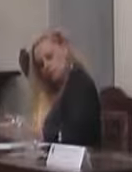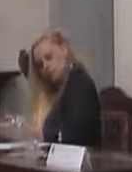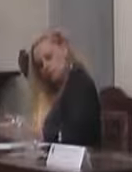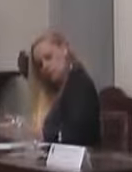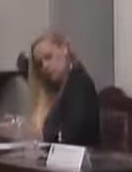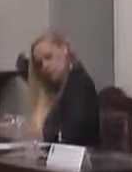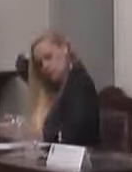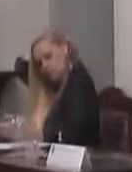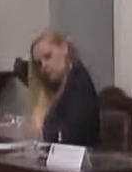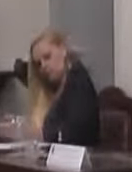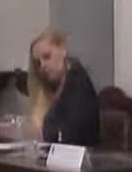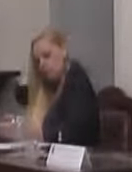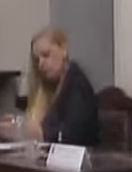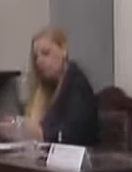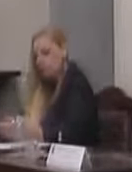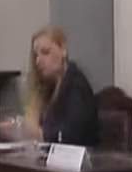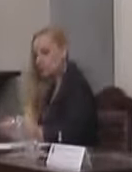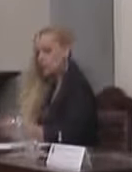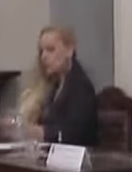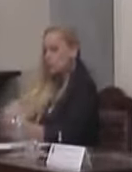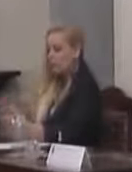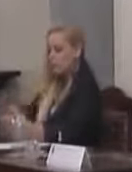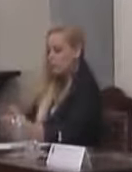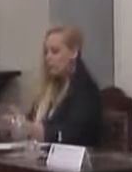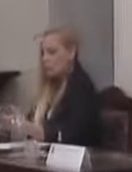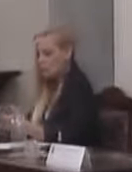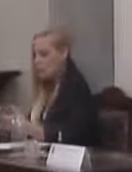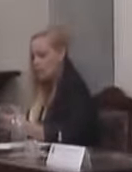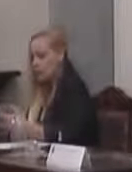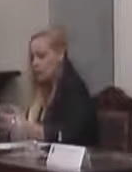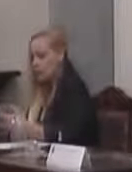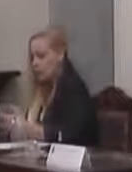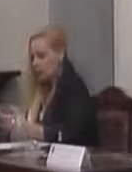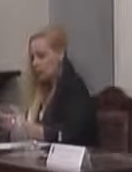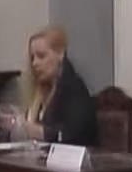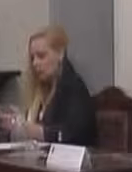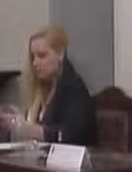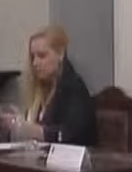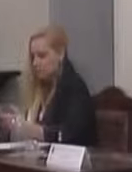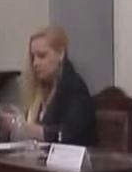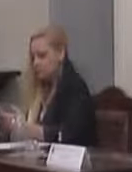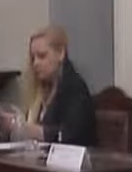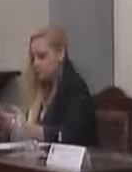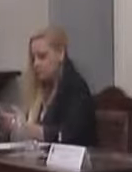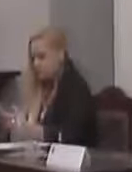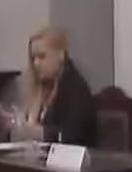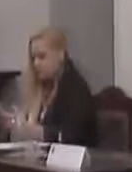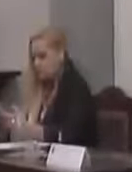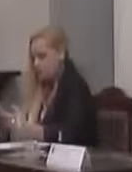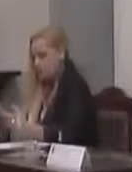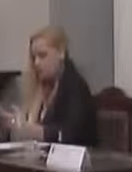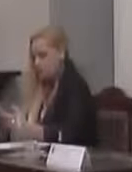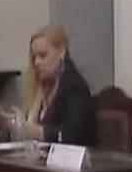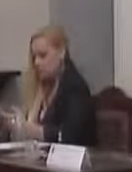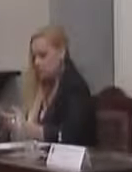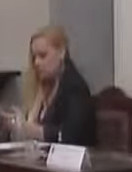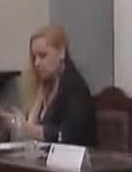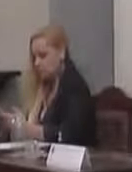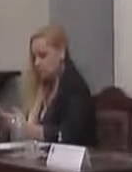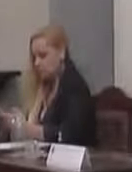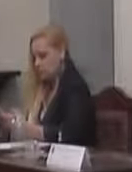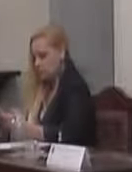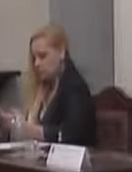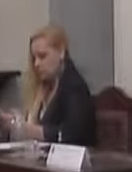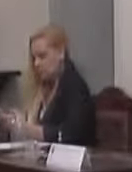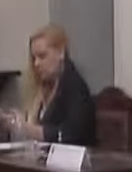De perfil Positivo Pelo menos Ele se abriu A essa nova Tipo de política Nós já Semana que vem Estamos apresentando Um projeto De startup